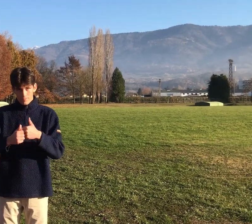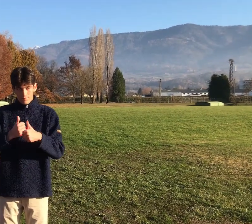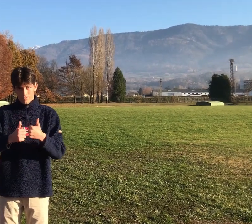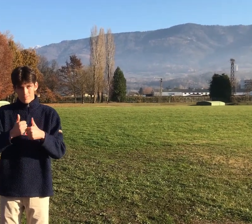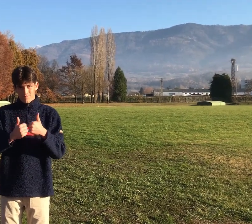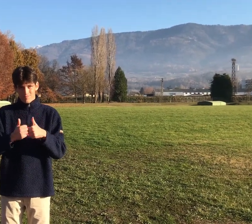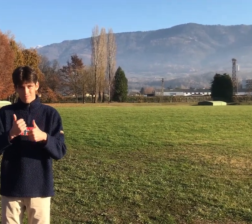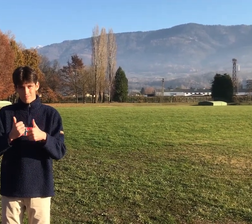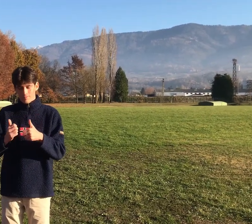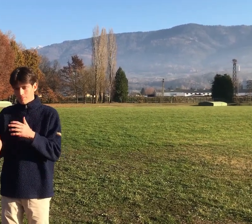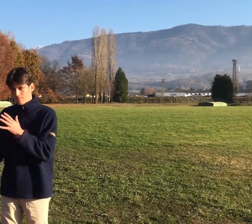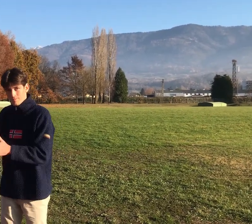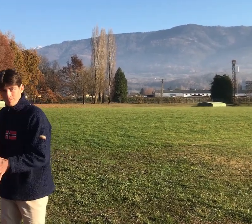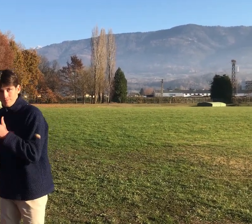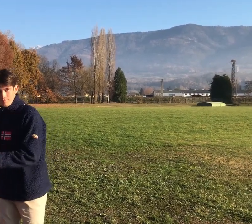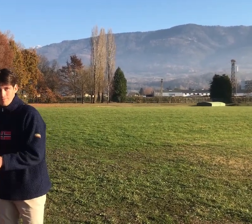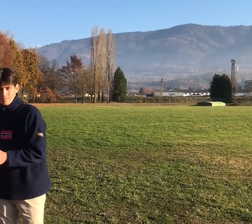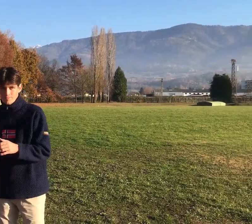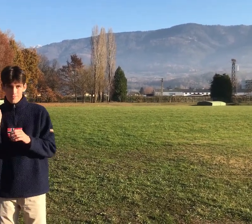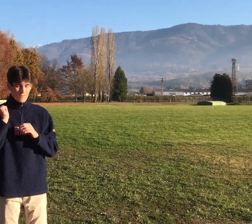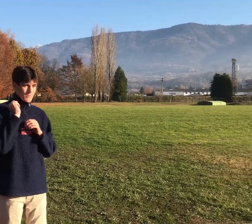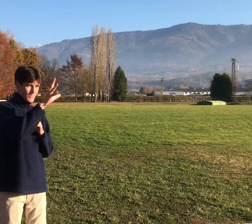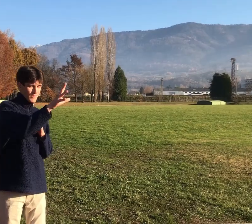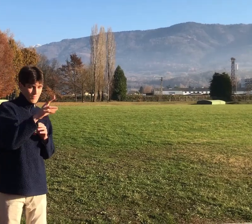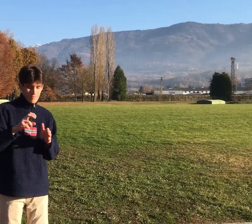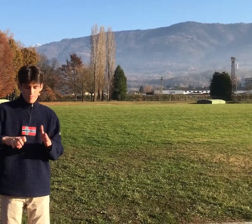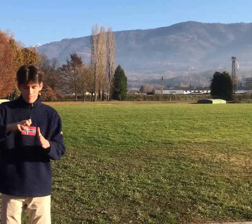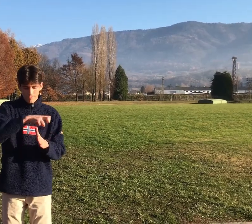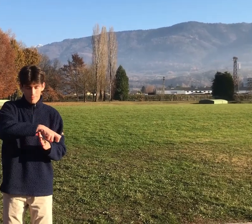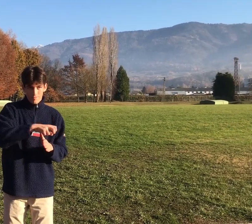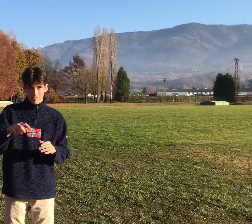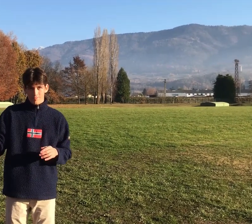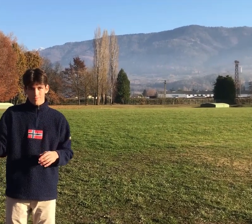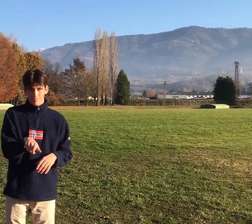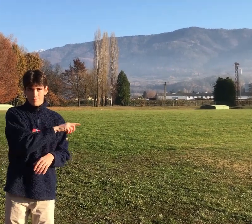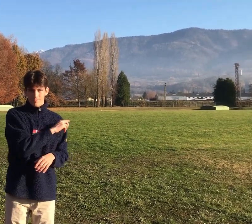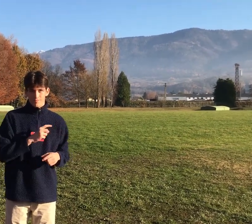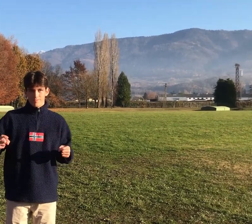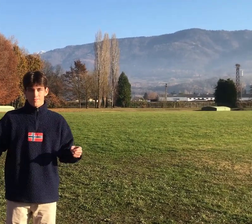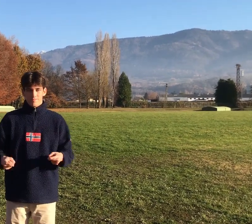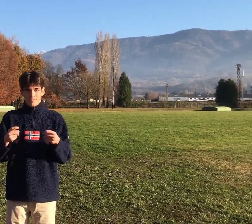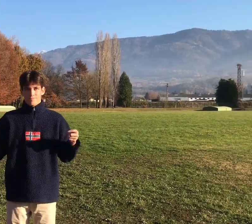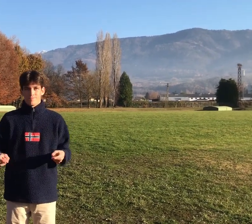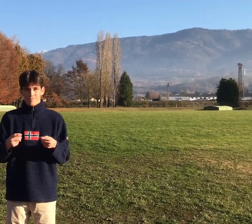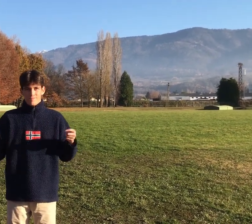tous les niveaux. De plus, on s'entraîne sur toutes les pratiques du sport. Saut de haie, sprint ou lancé de poids.